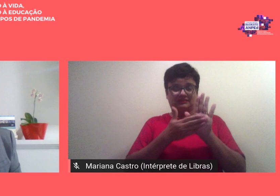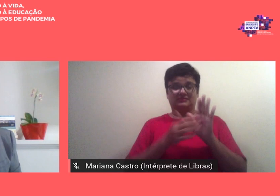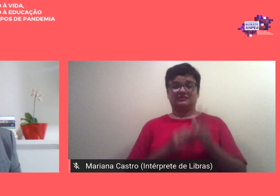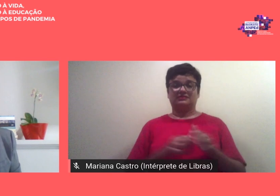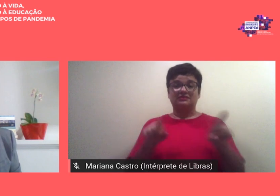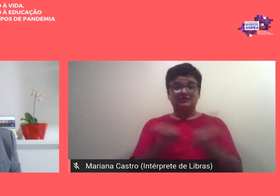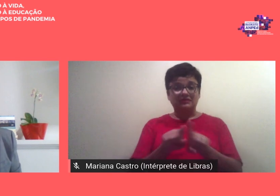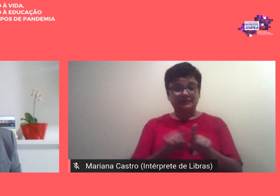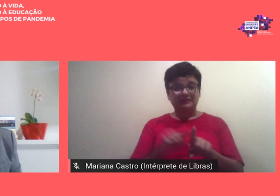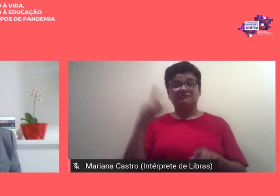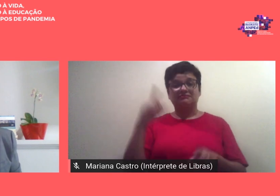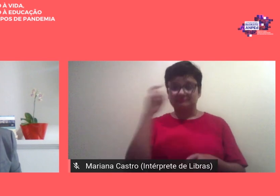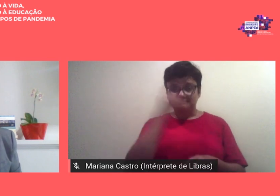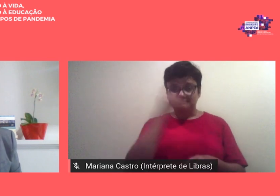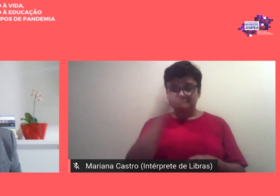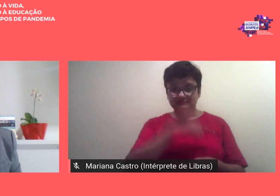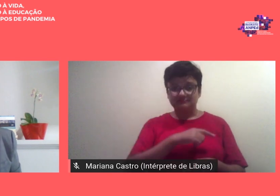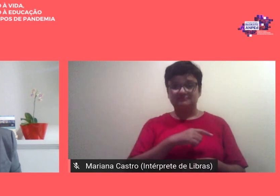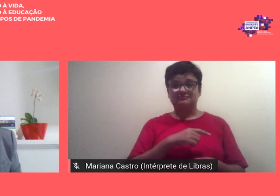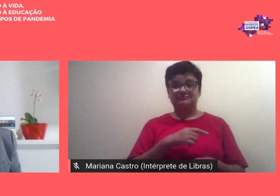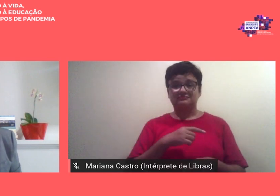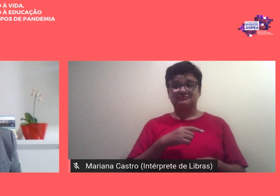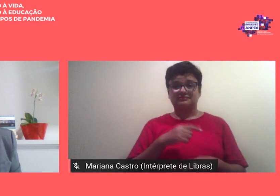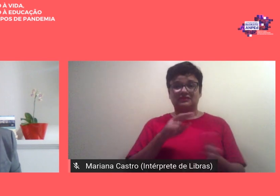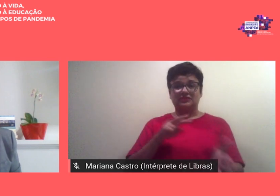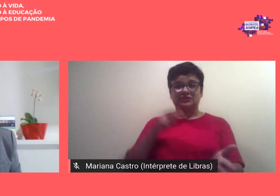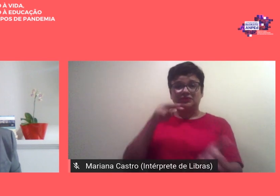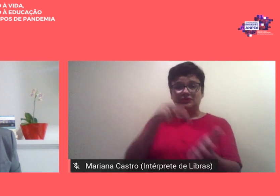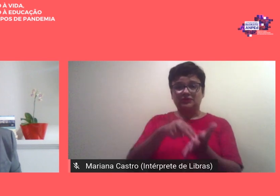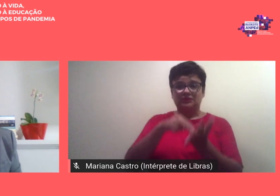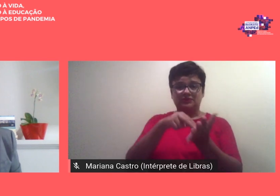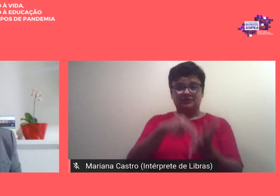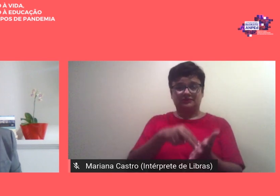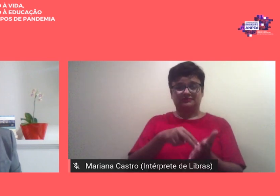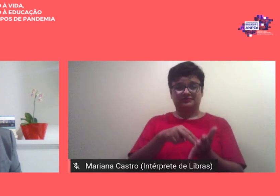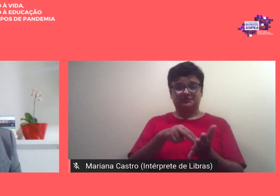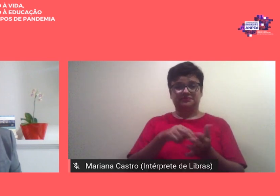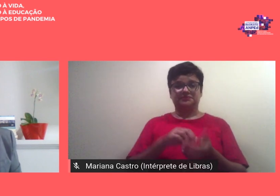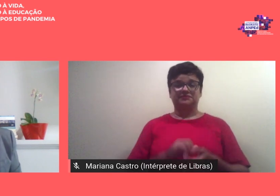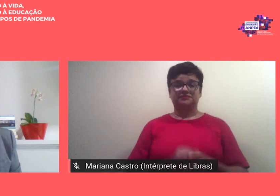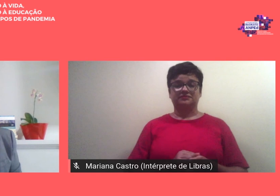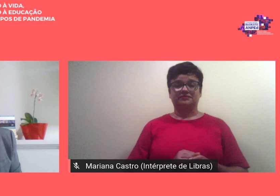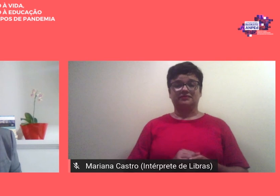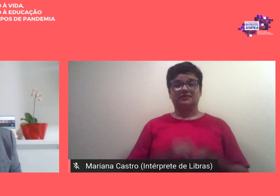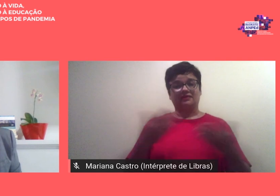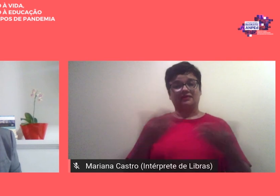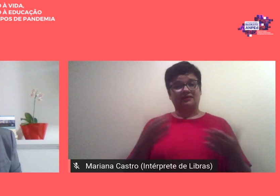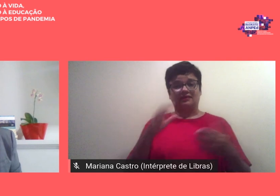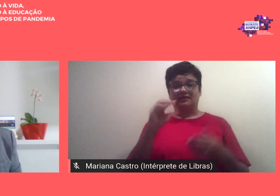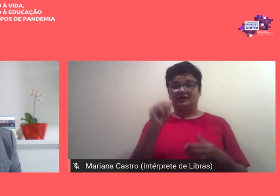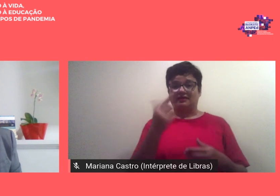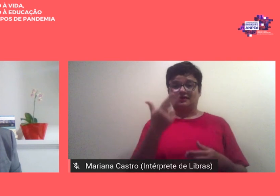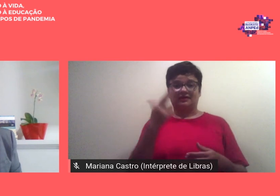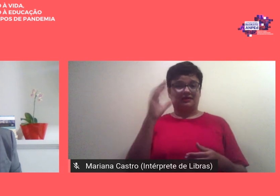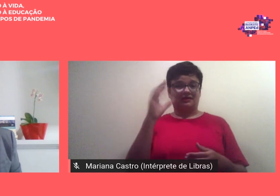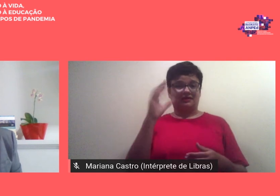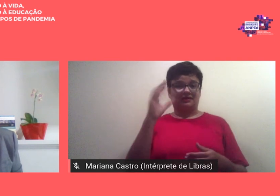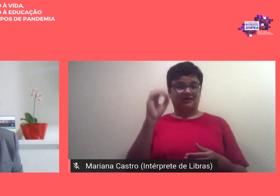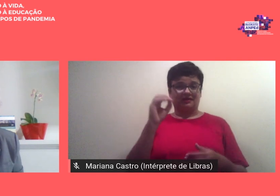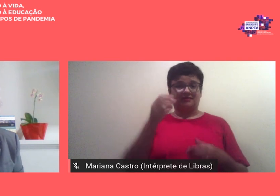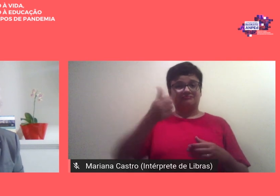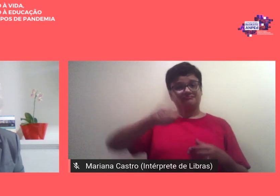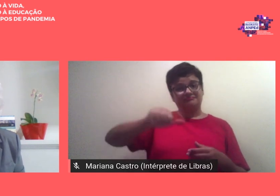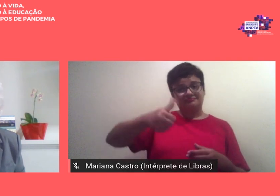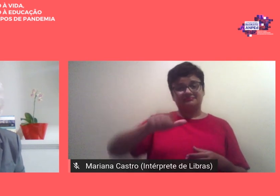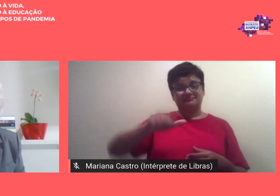também das dificuldades que foram se impondo nesse processo logicamente nós poderemos avaliar não